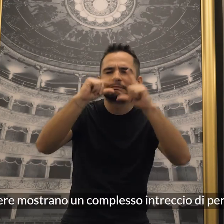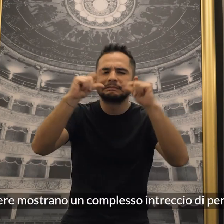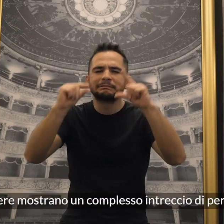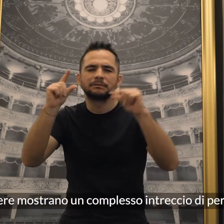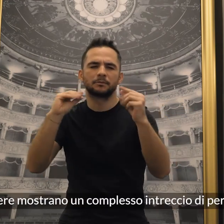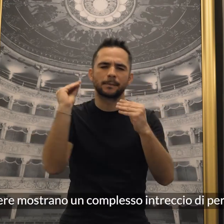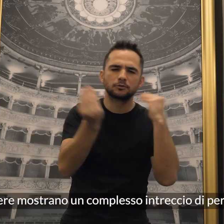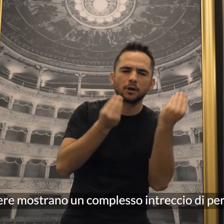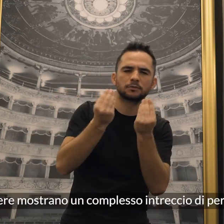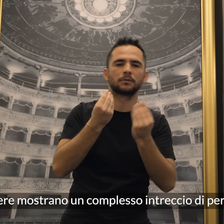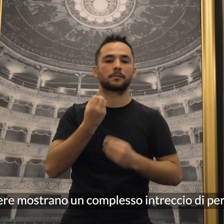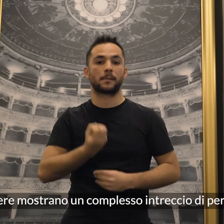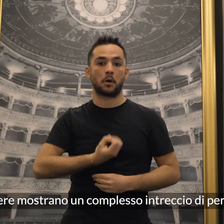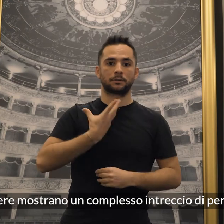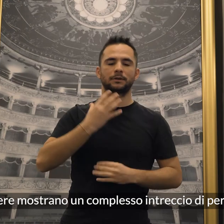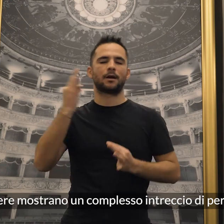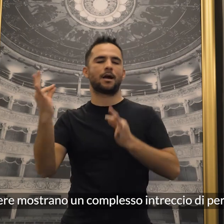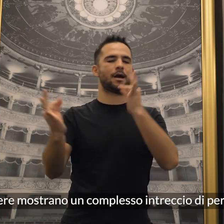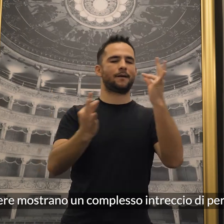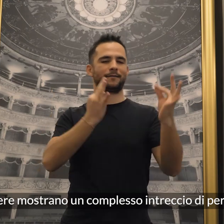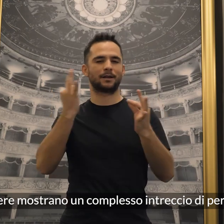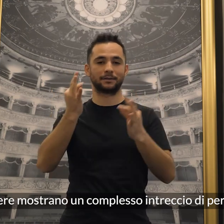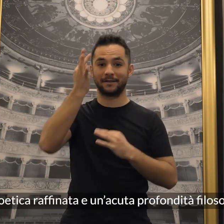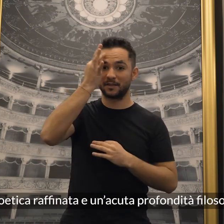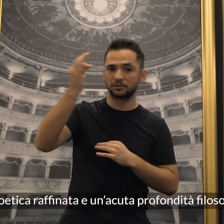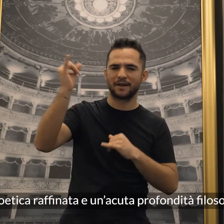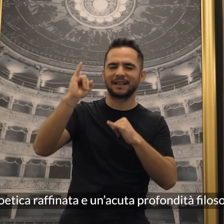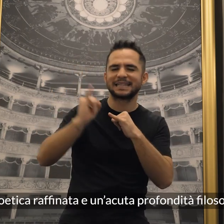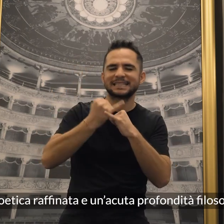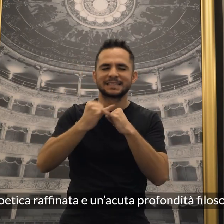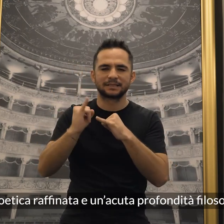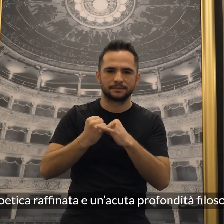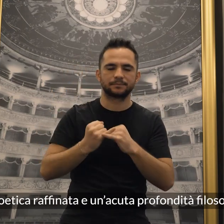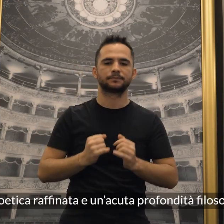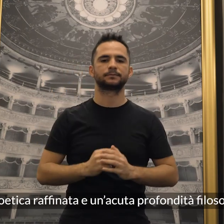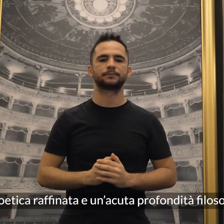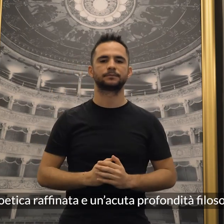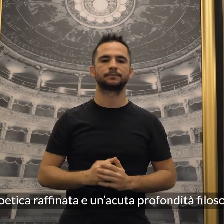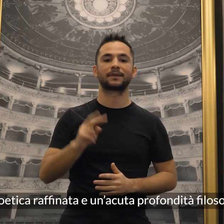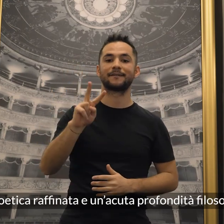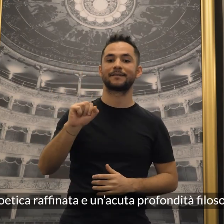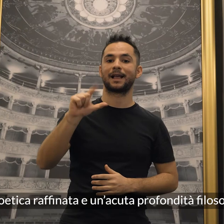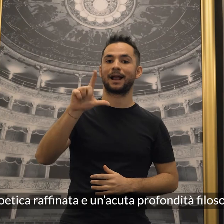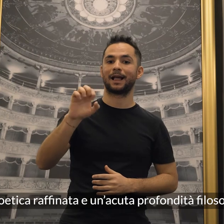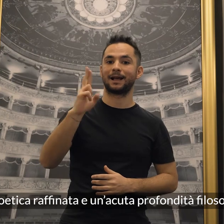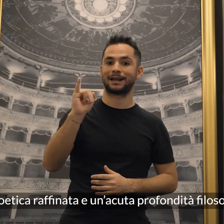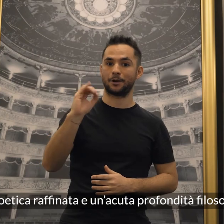opere mostrano un complesso intreccio di personaggi, una poetica raffinata e un'acuta profondità filosofica.